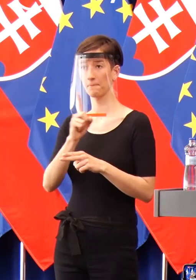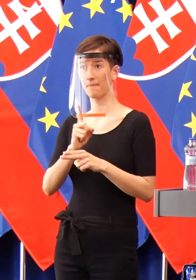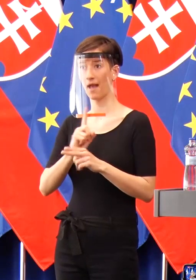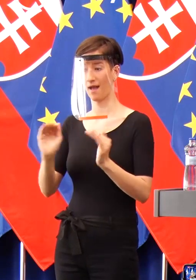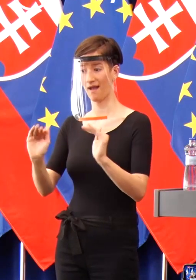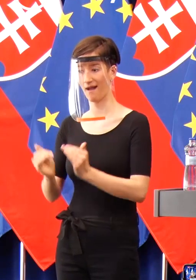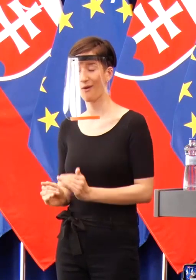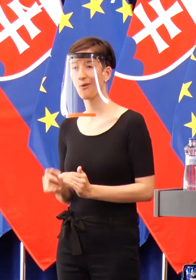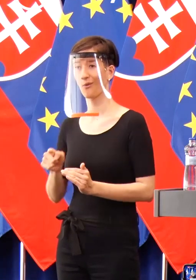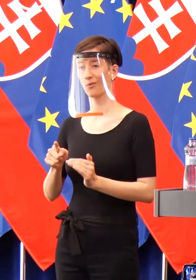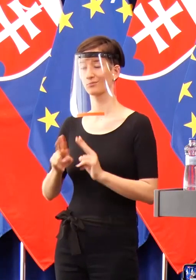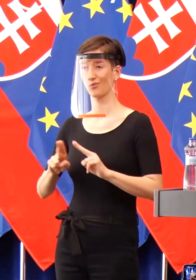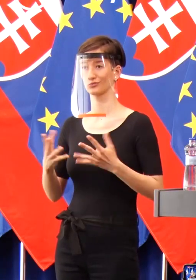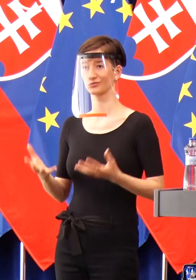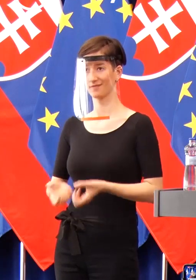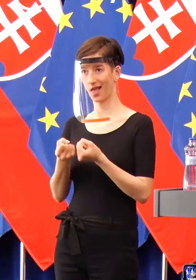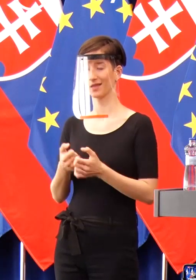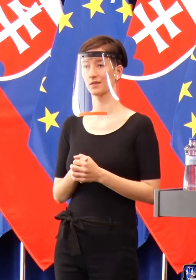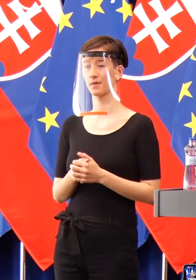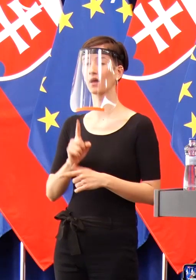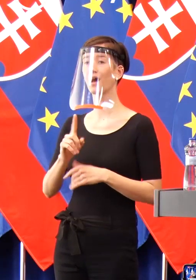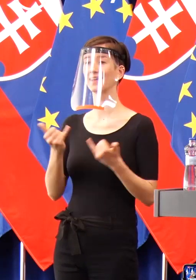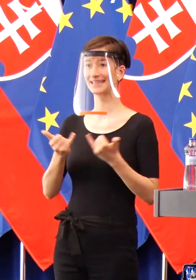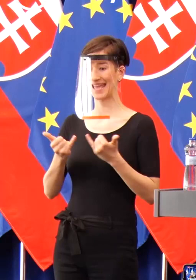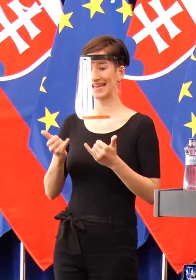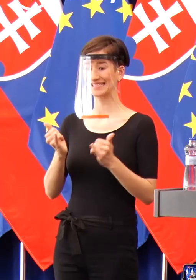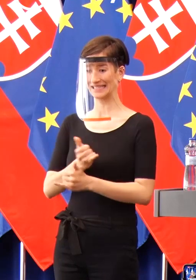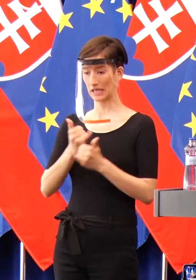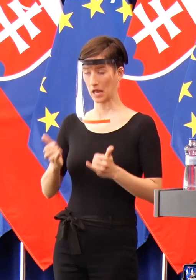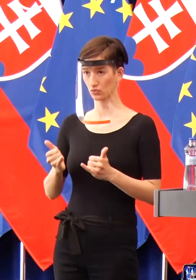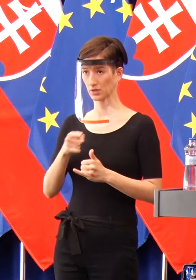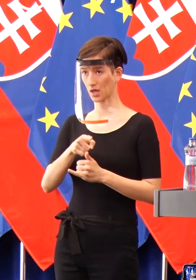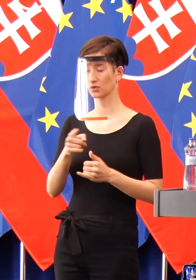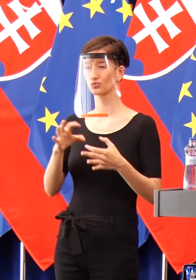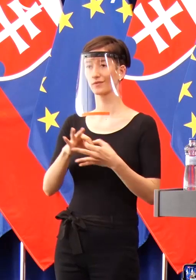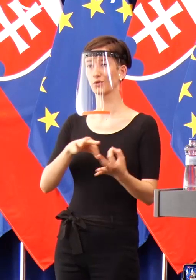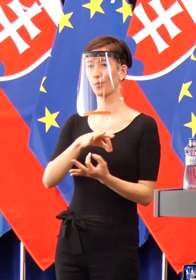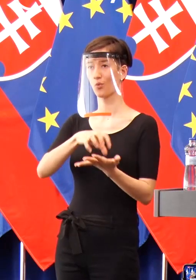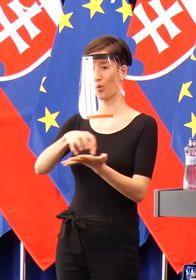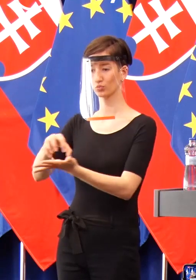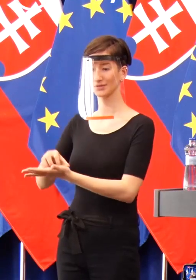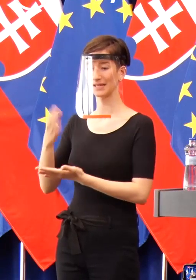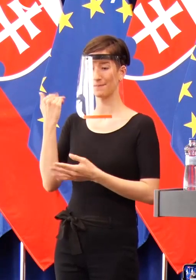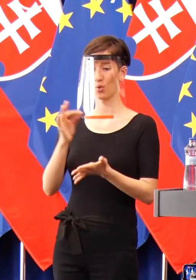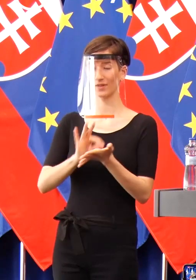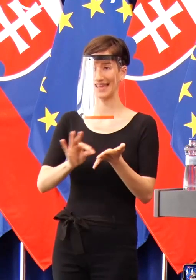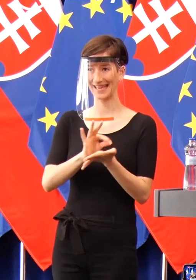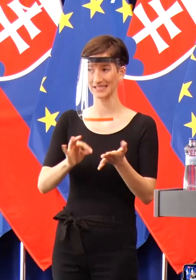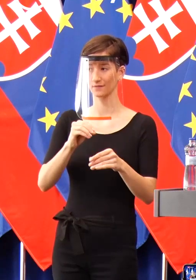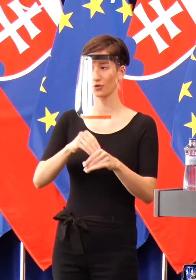mohli zvládnuť. Ale dnes my sme testovali v tých osadách iba tých ľudí, o ktorých sme vedeli, že prišli zo zahraničia,